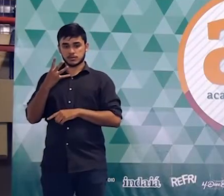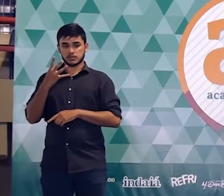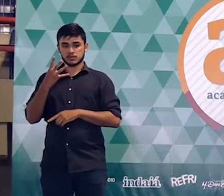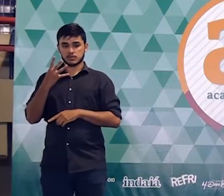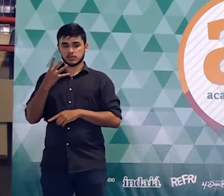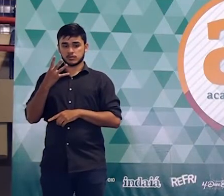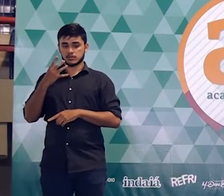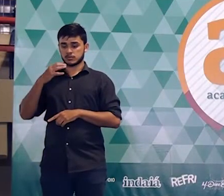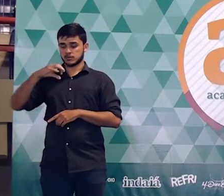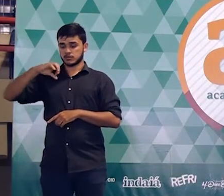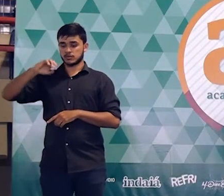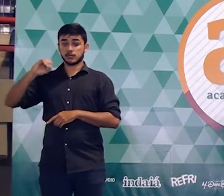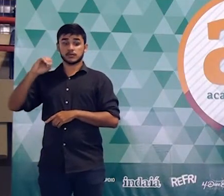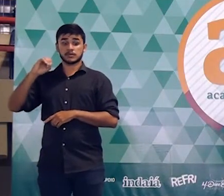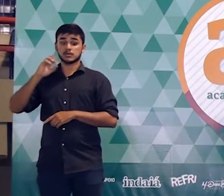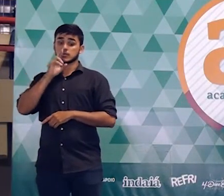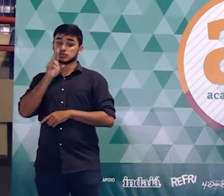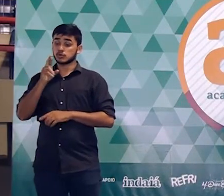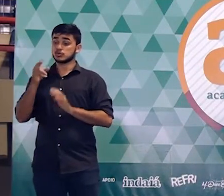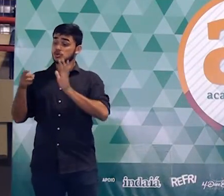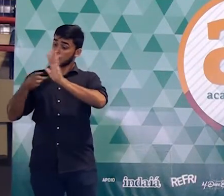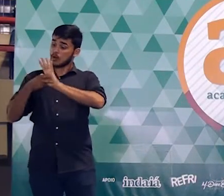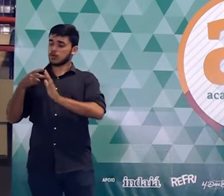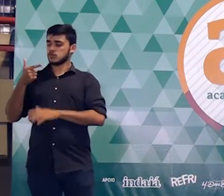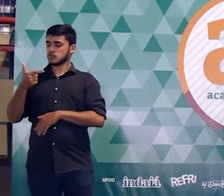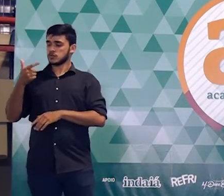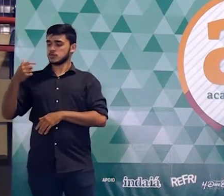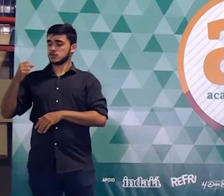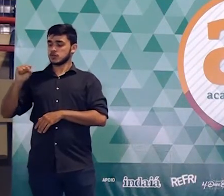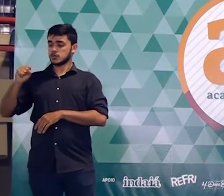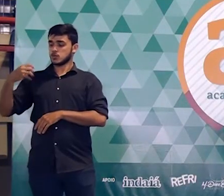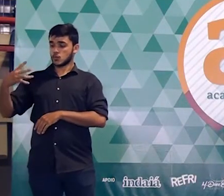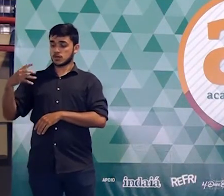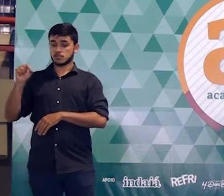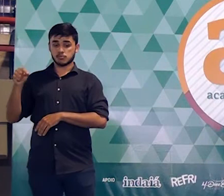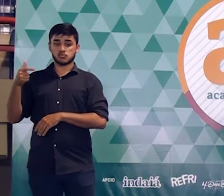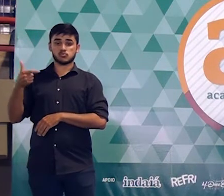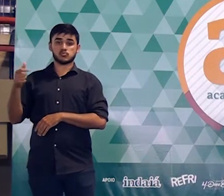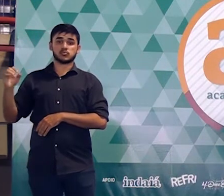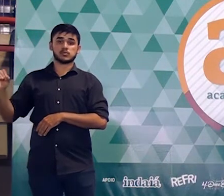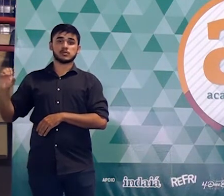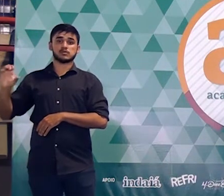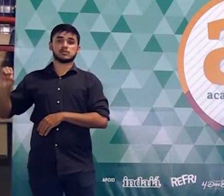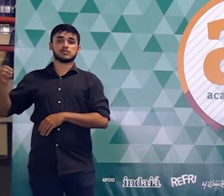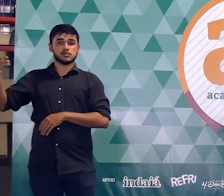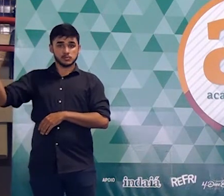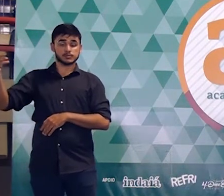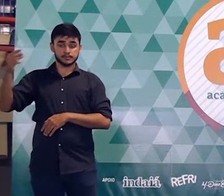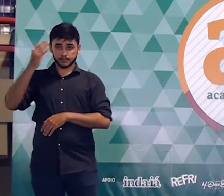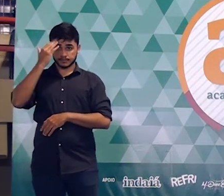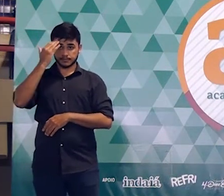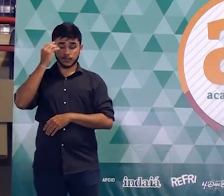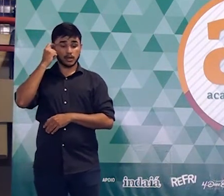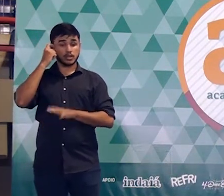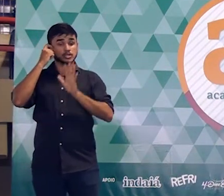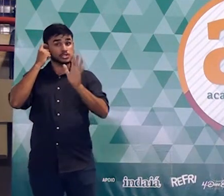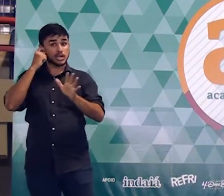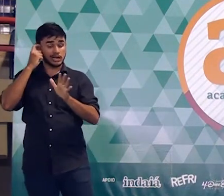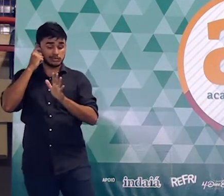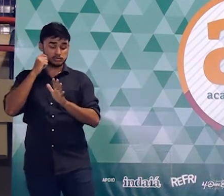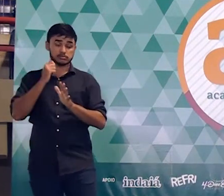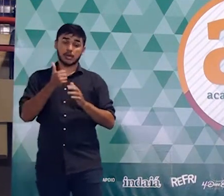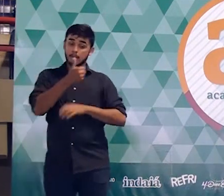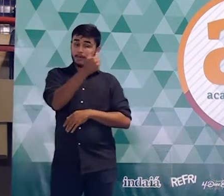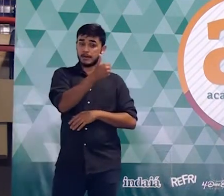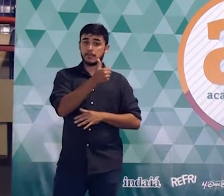temos? Nós temos o cálculo agora das duas medidas. Eu tenho o cálculo da medida anterior e eu tenho agora o cálculo dessa